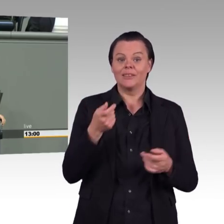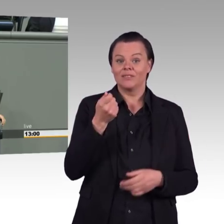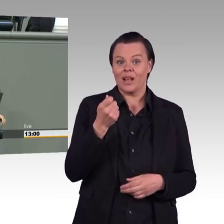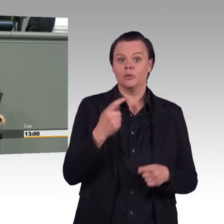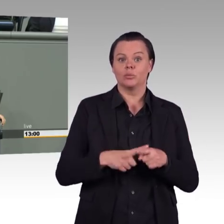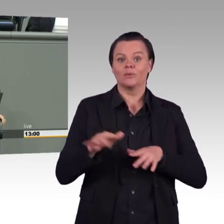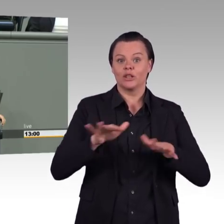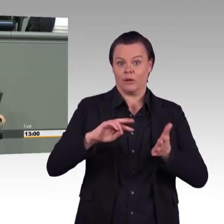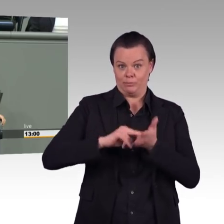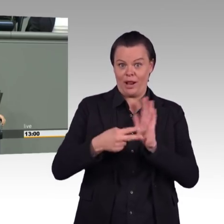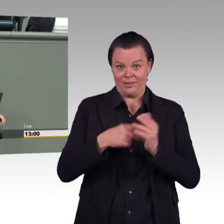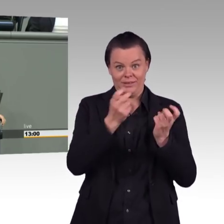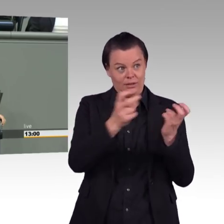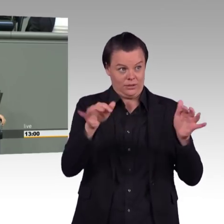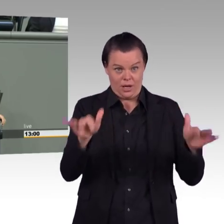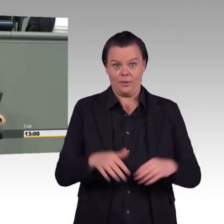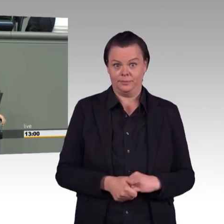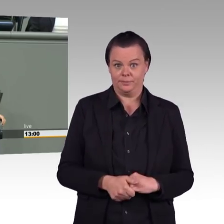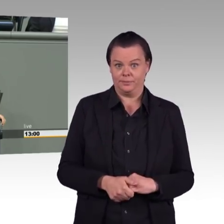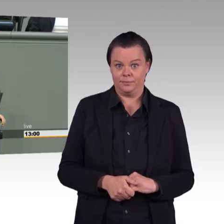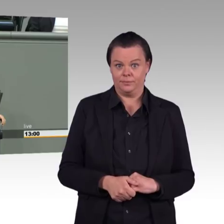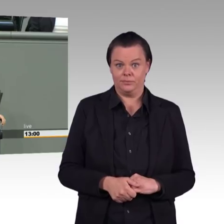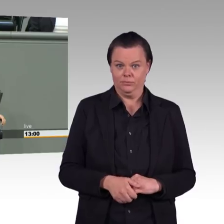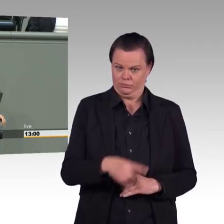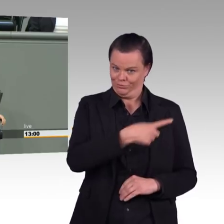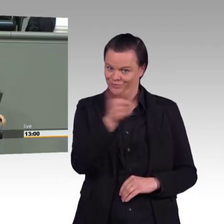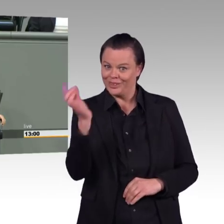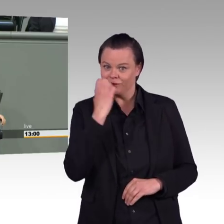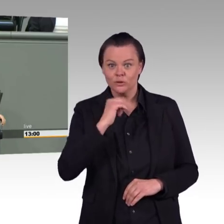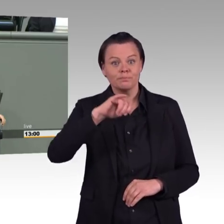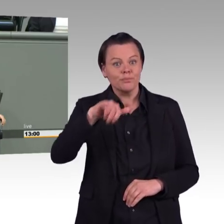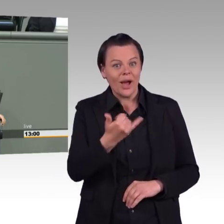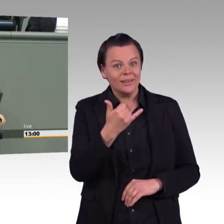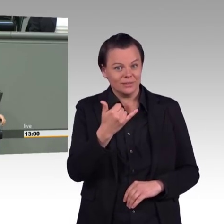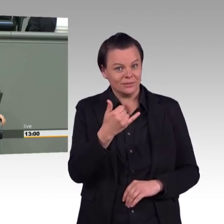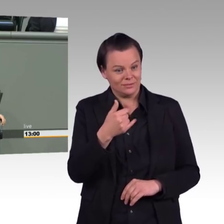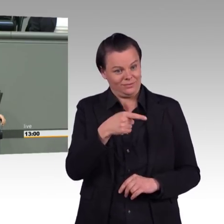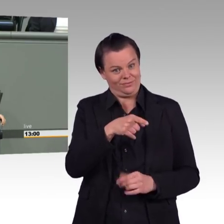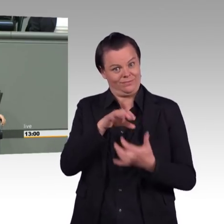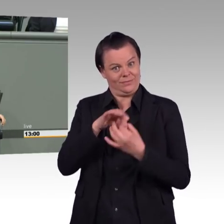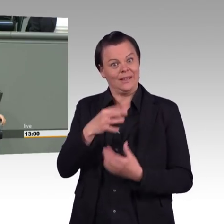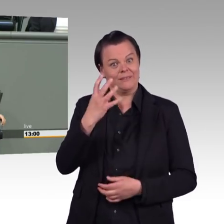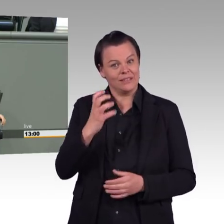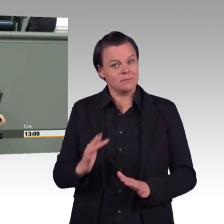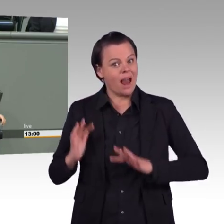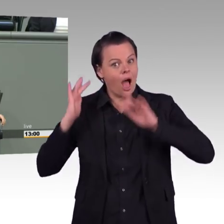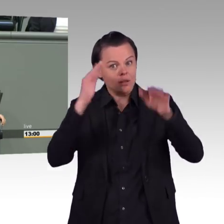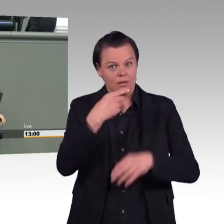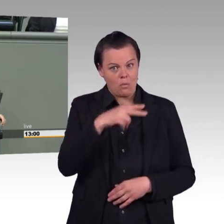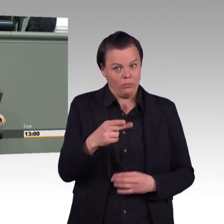sagen, unserem Haushalt wird es demnächst schlecht gehen. Und dieses Strukturfördergesetz, das koppeln Sie noch nicht mal daran, dass Sie Kohlekraftwerke abschalten. Sie